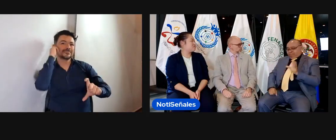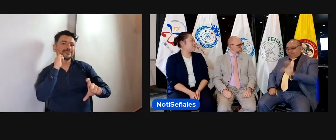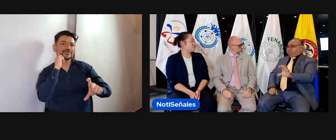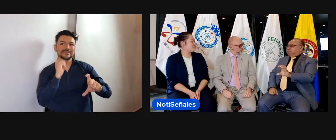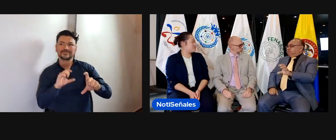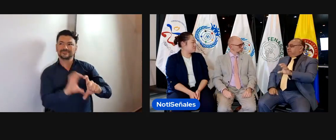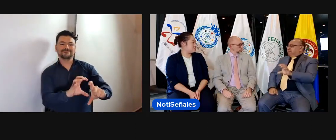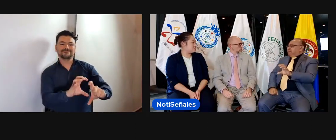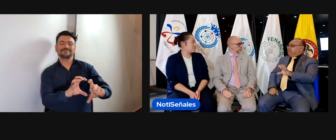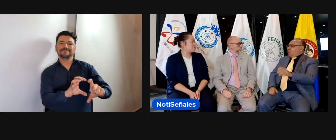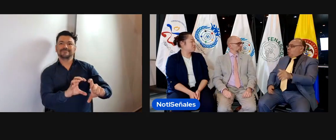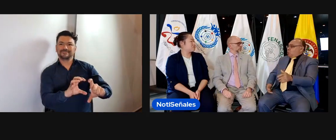símbolo y es obligación.